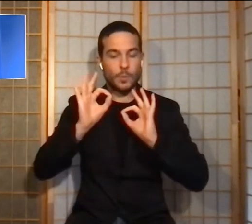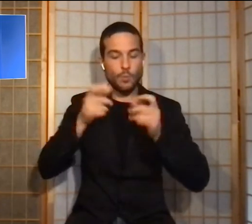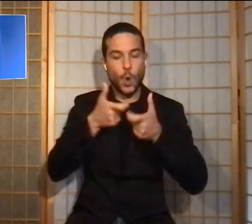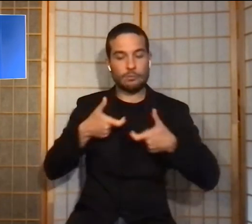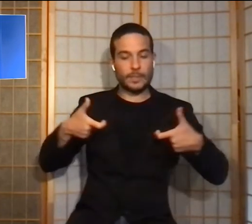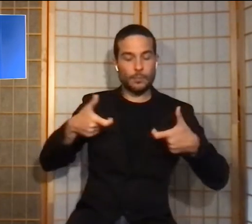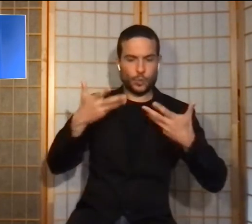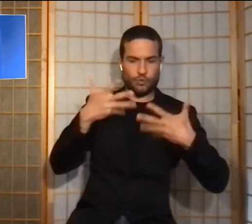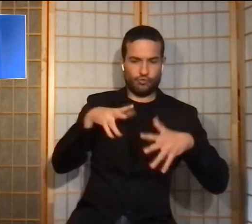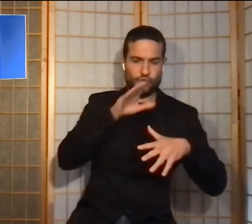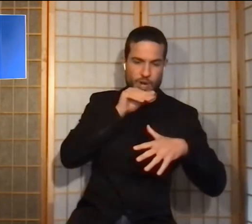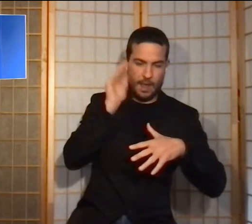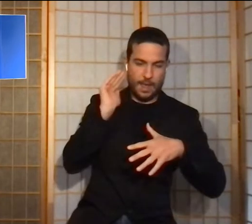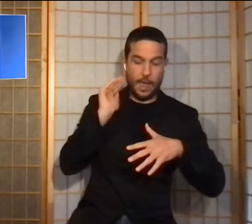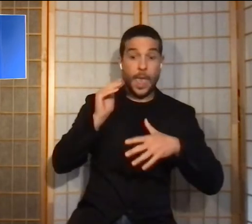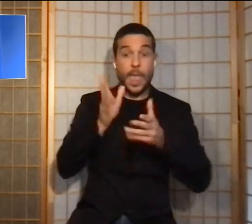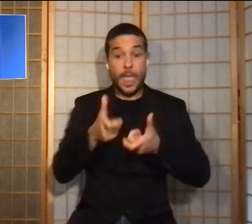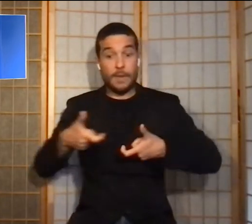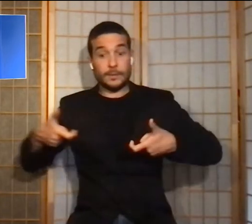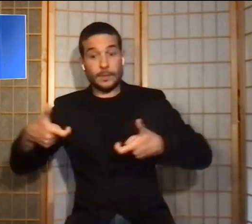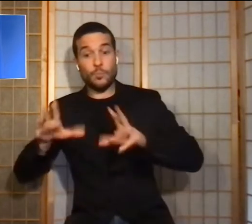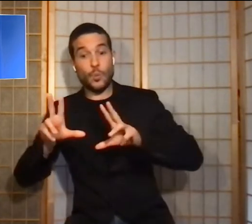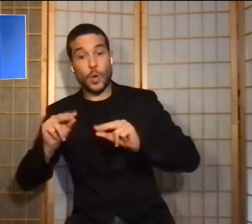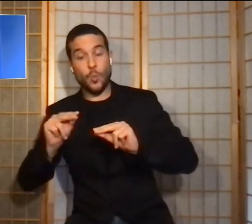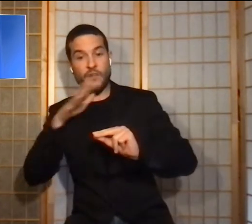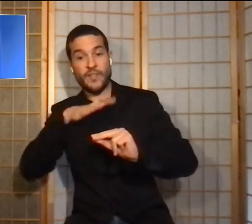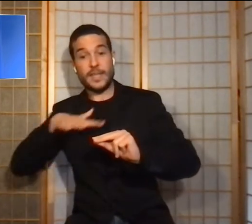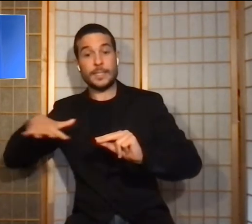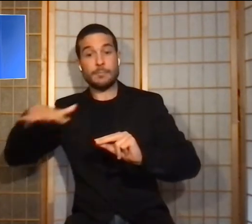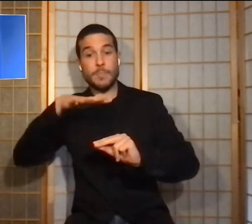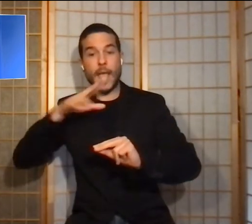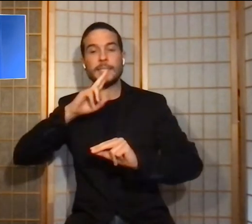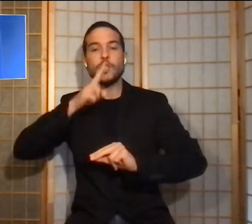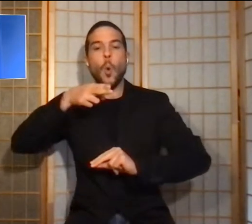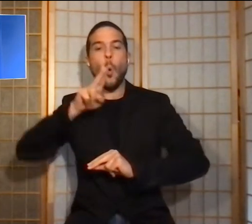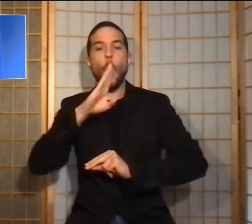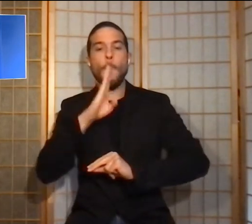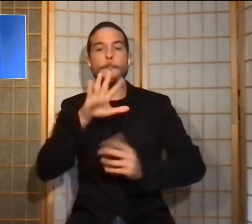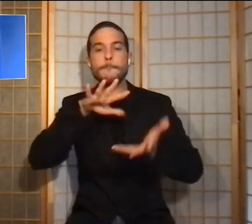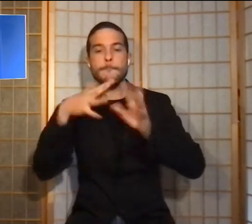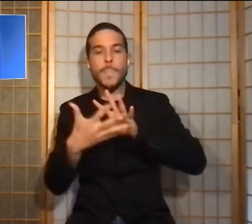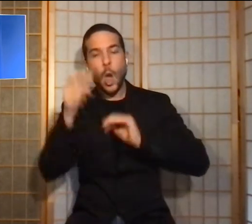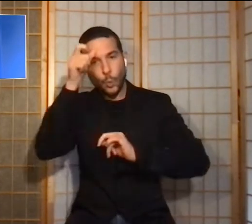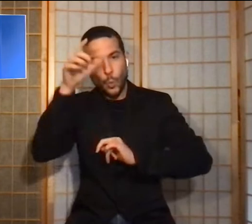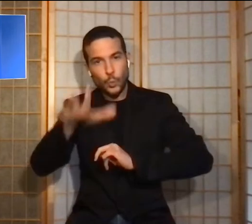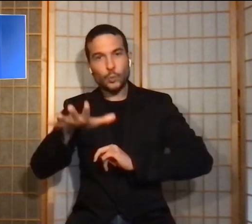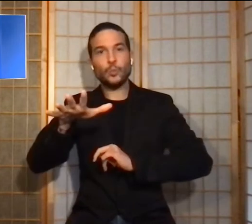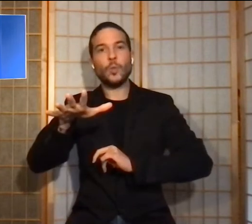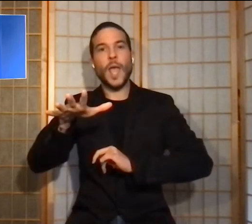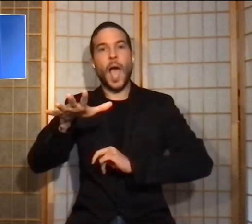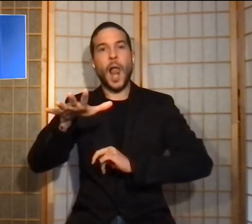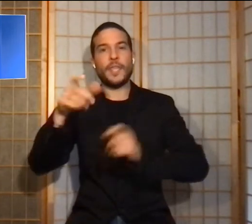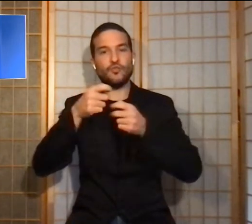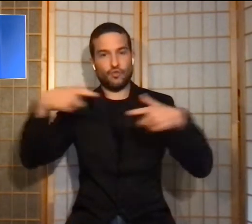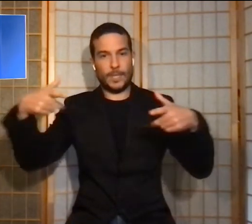che diventeranno veri e propri hub culturali della città. L'architetto ha